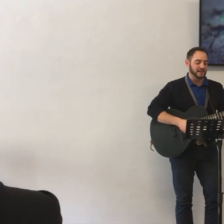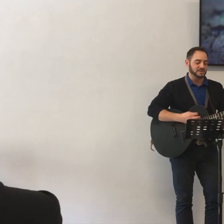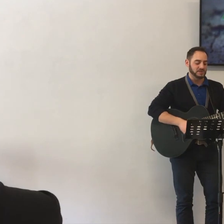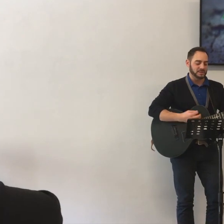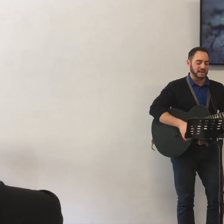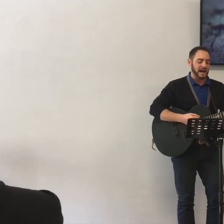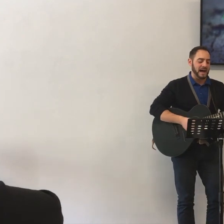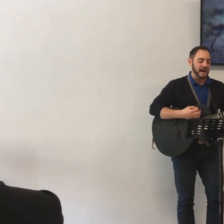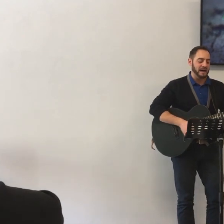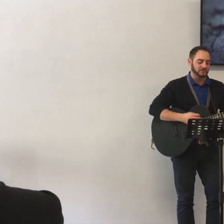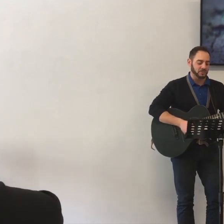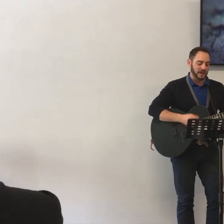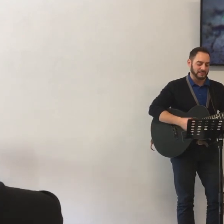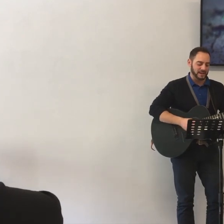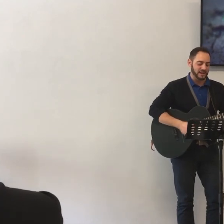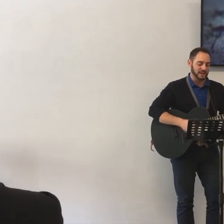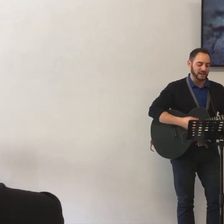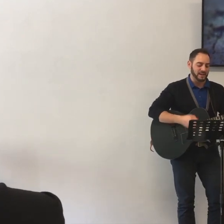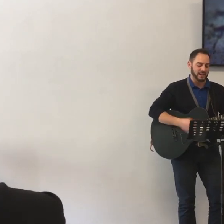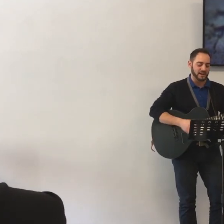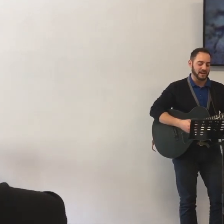altro,